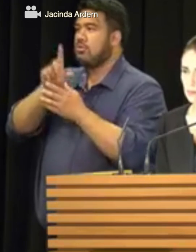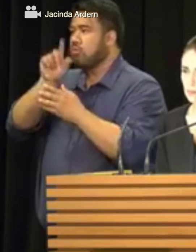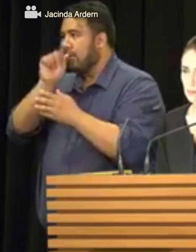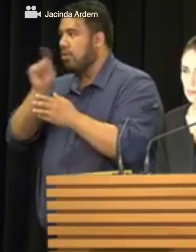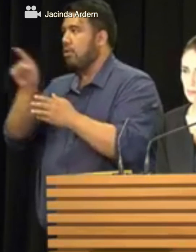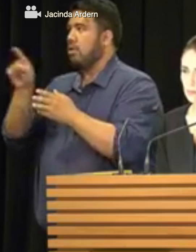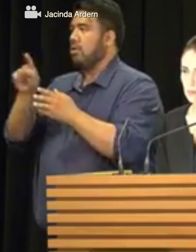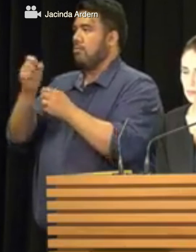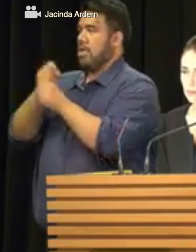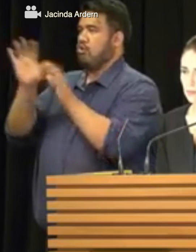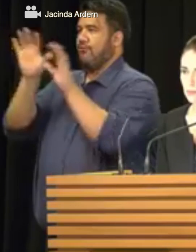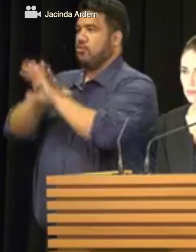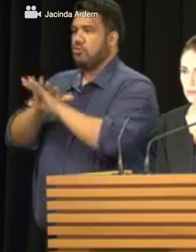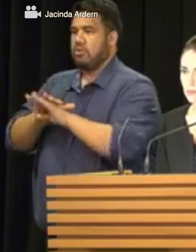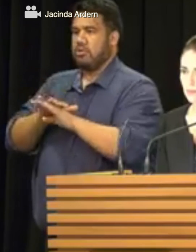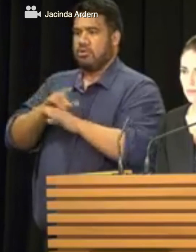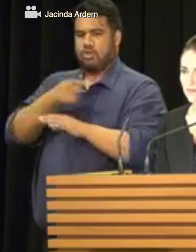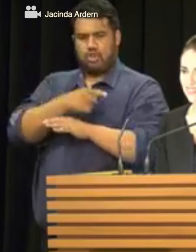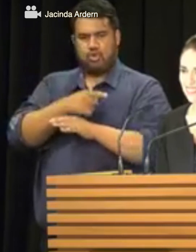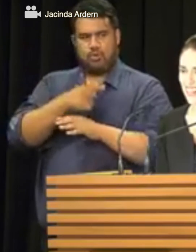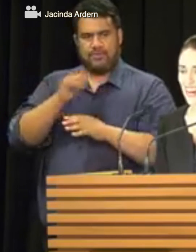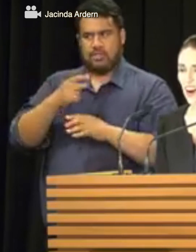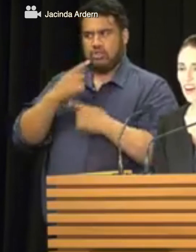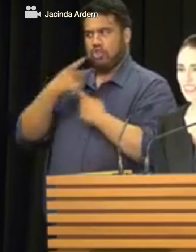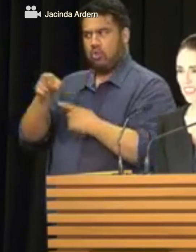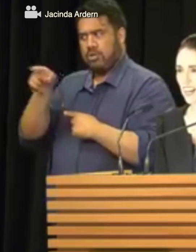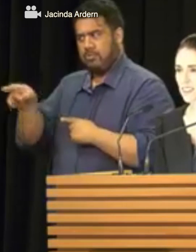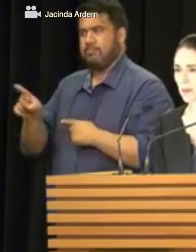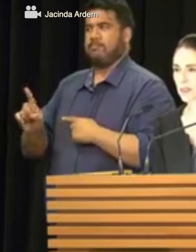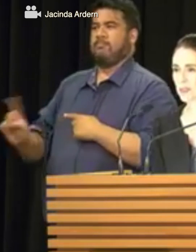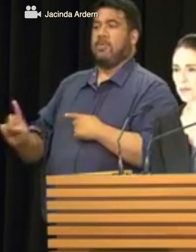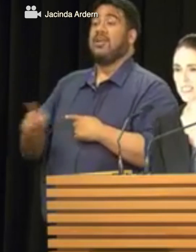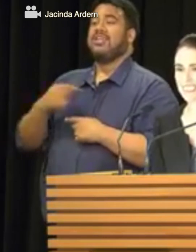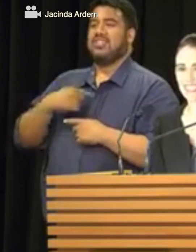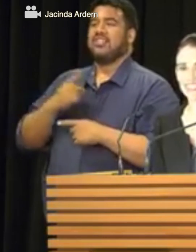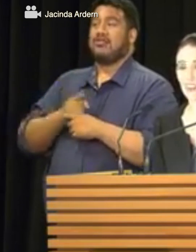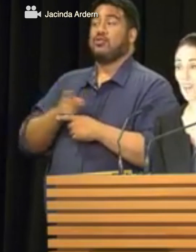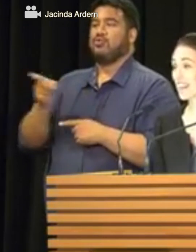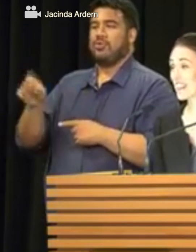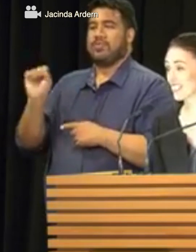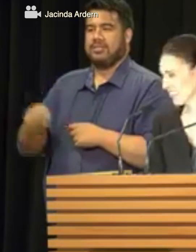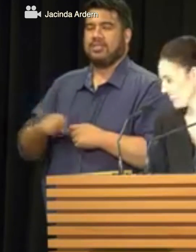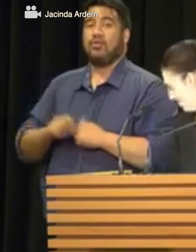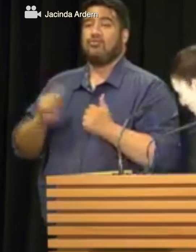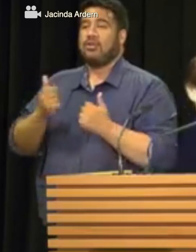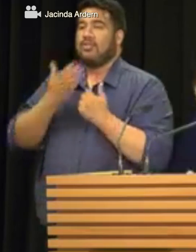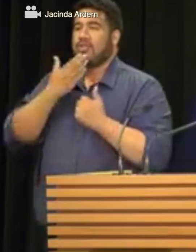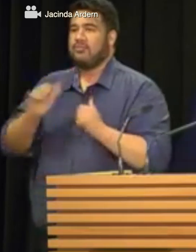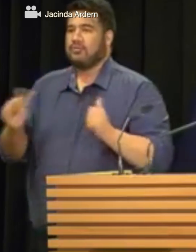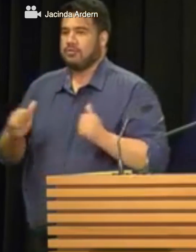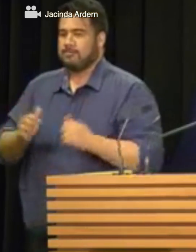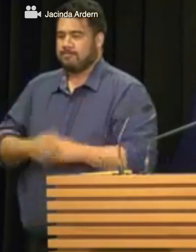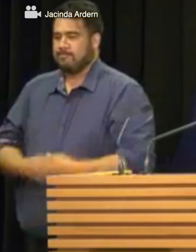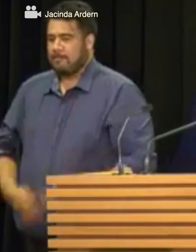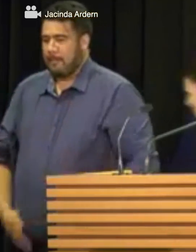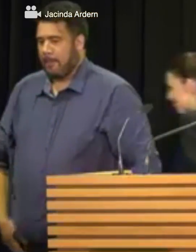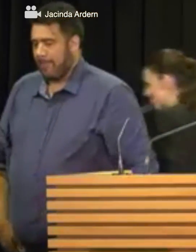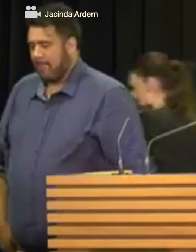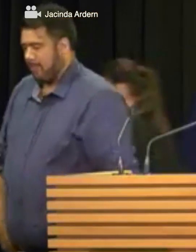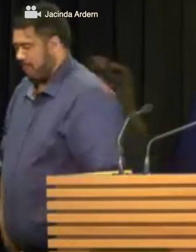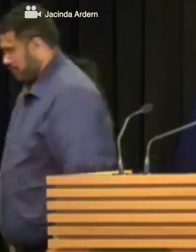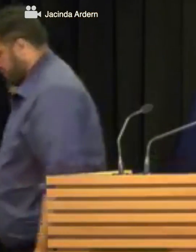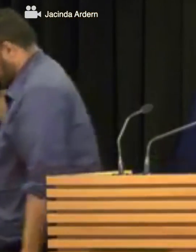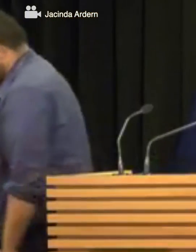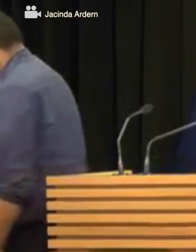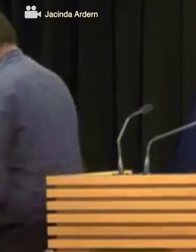celebrar un acto a nivel nacional en memoria de las víctimas, cuyo fecha se anunciará más adelante para permitir que esta semana sean las familias las que